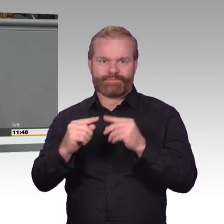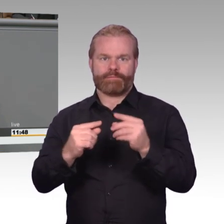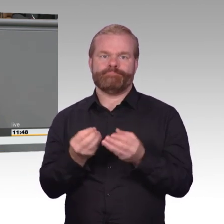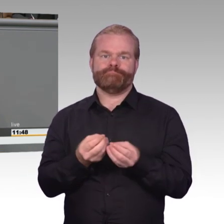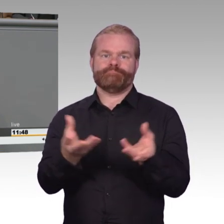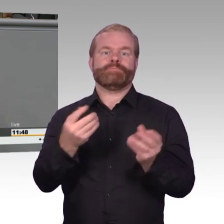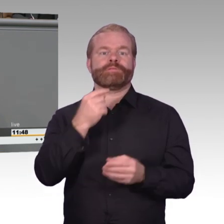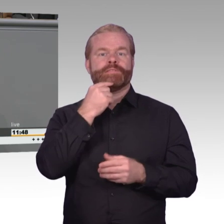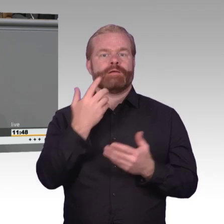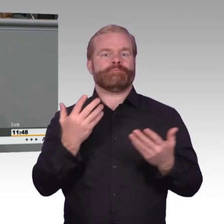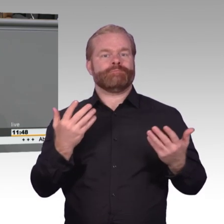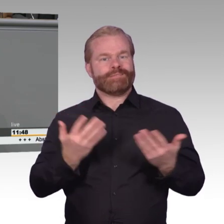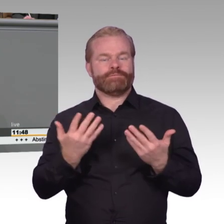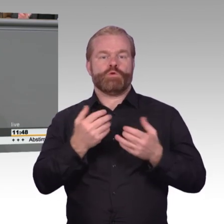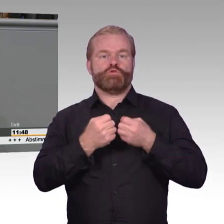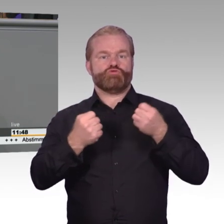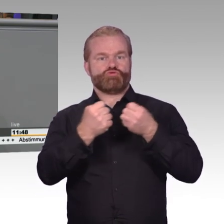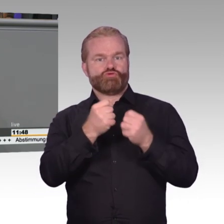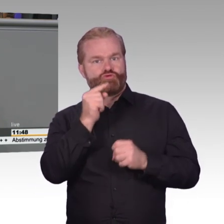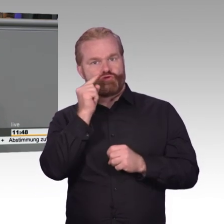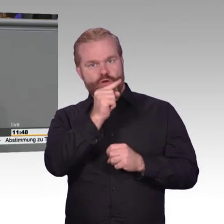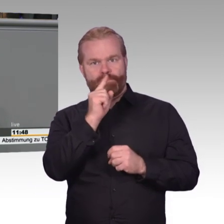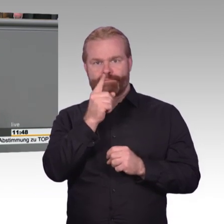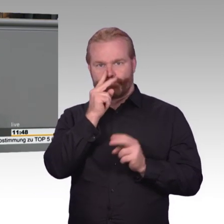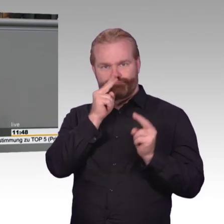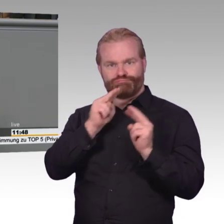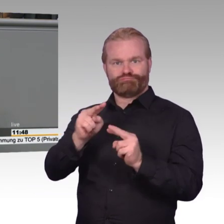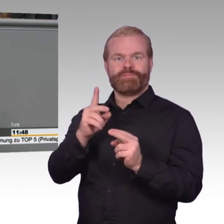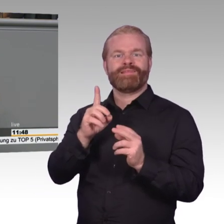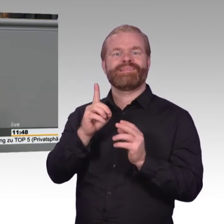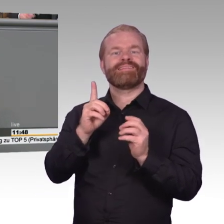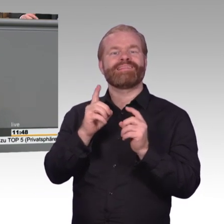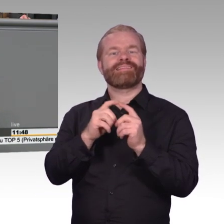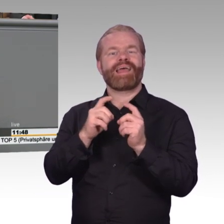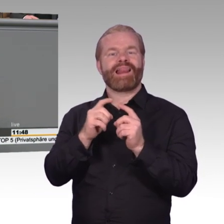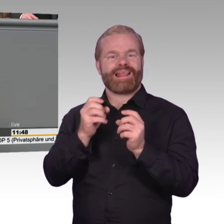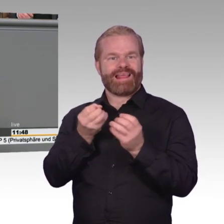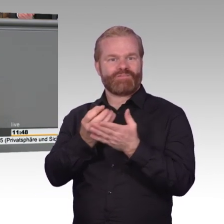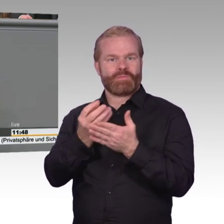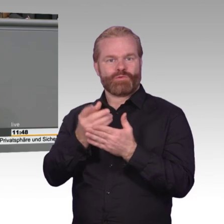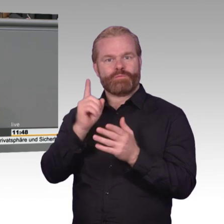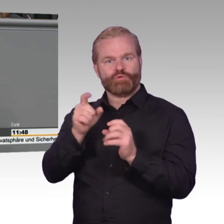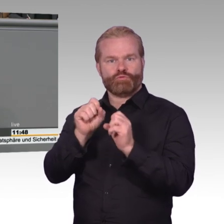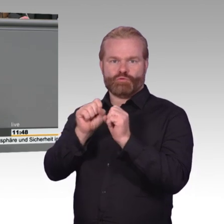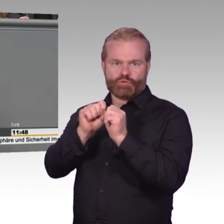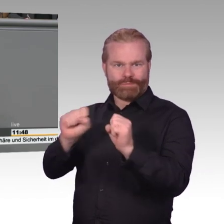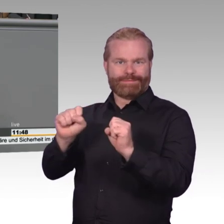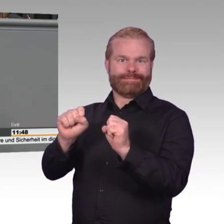-Grundrechts nicht genügend betonen. Denn eine freiheitliche Demokratie braucht die Möglichkeit der vertraulichen Kommunikation